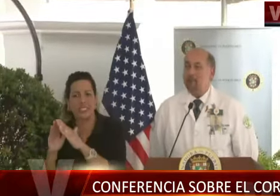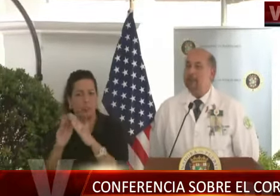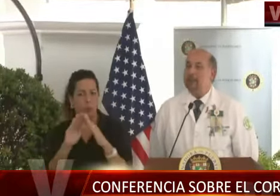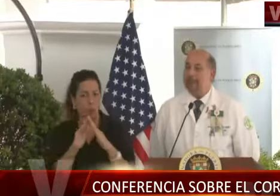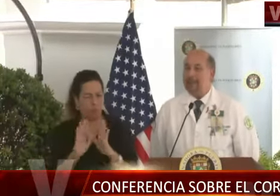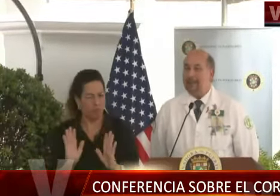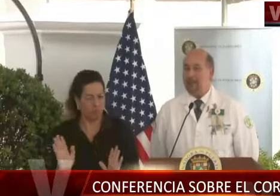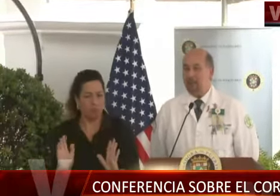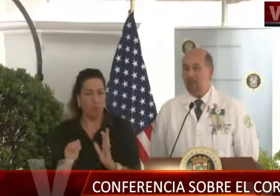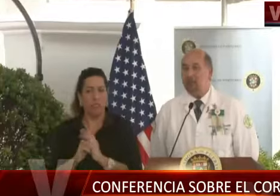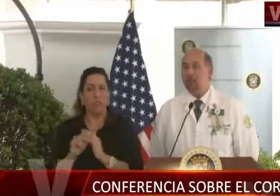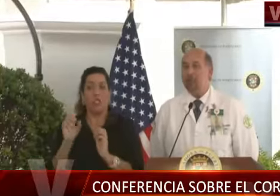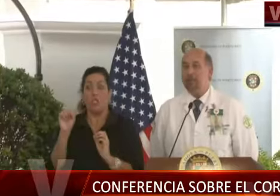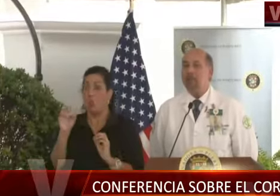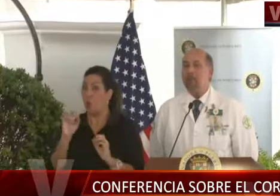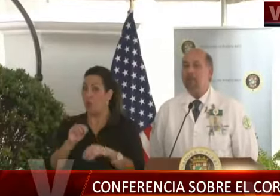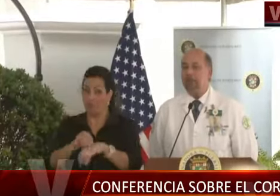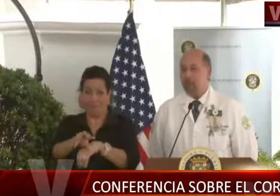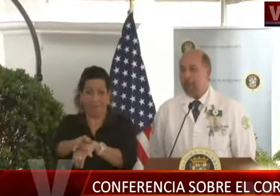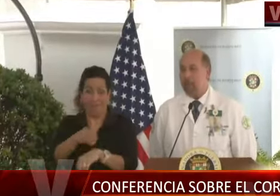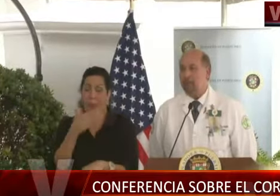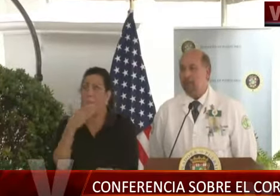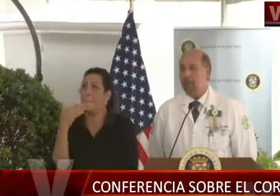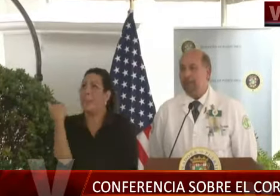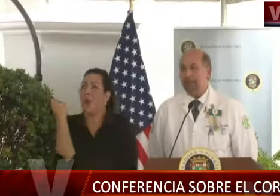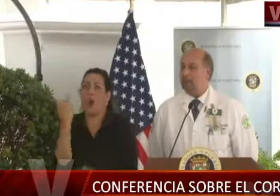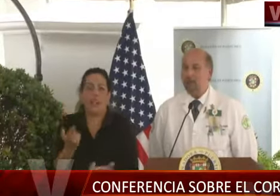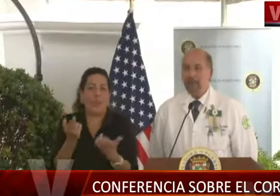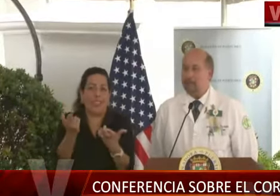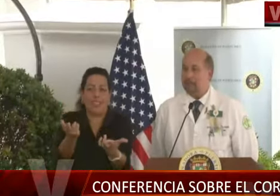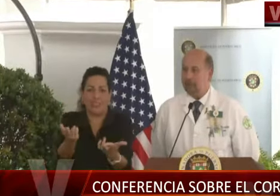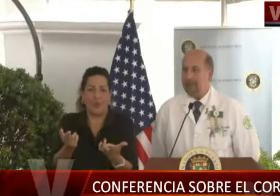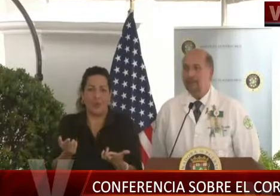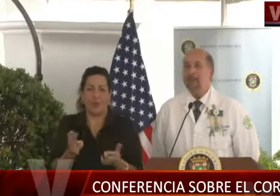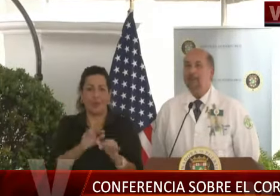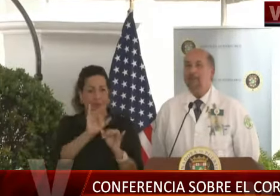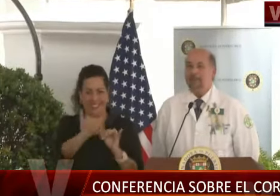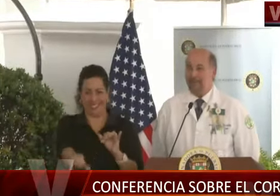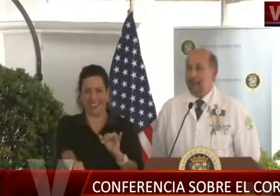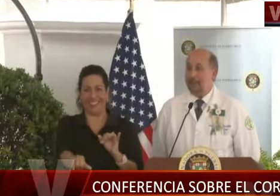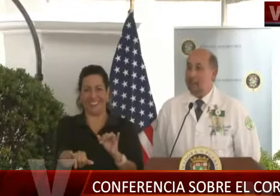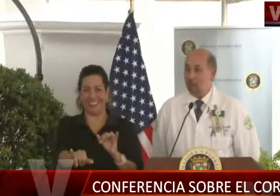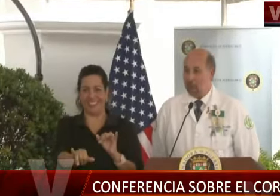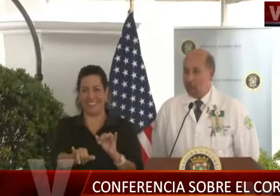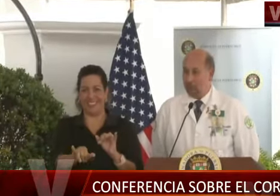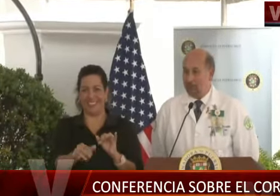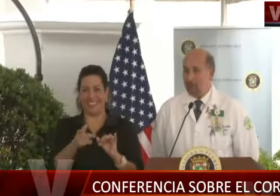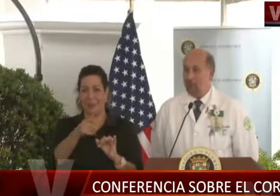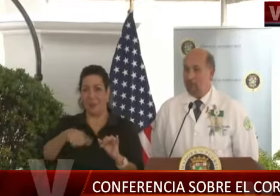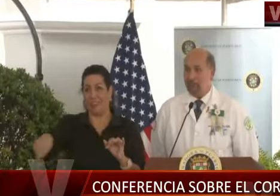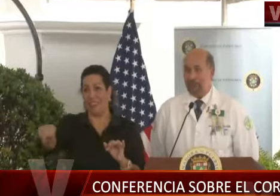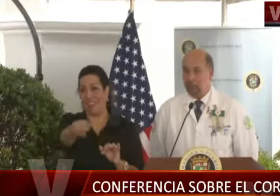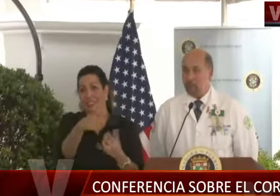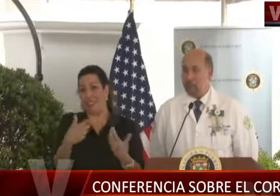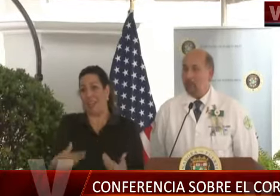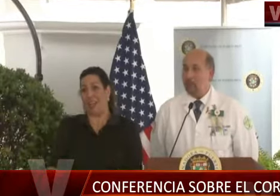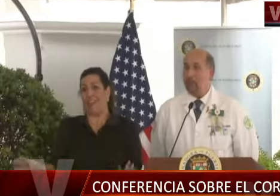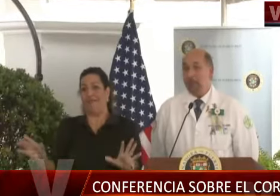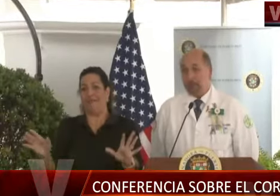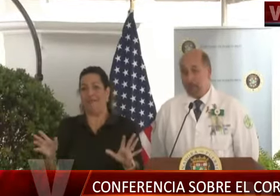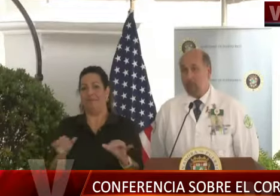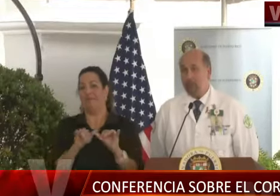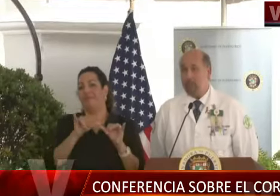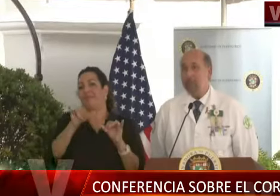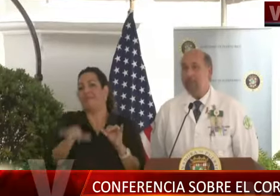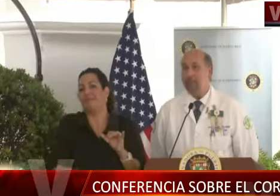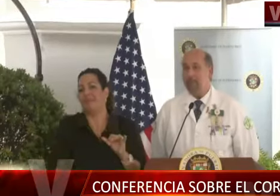En términos generales, la mejor recomendación en este momento es la que ustedes están ya quizás ad nauseum, como decimos, han escuchado,